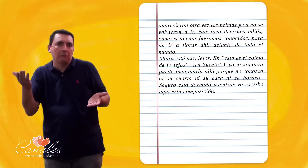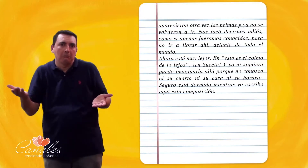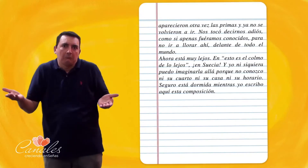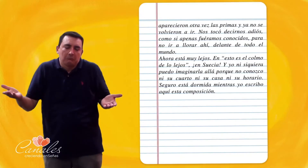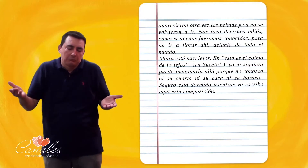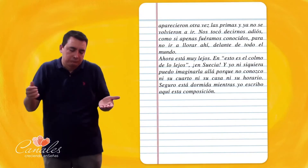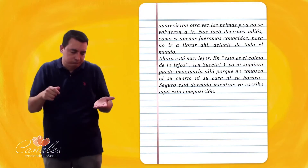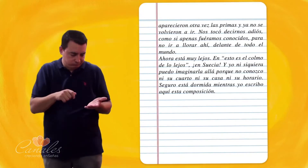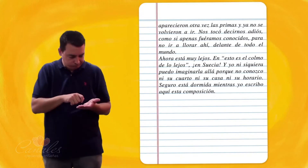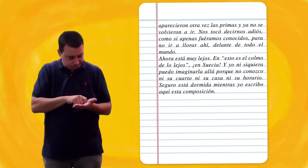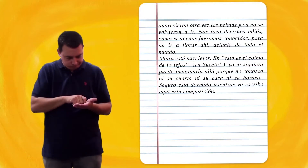esta composición